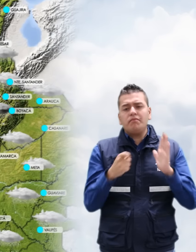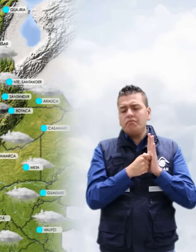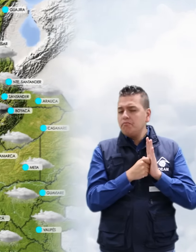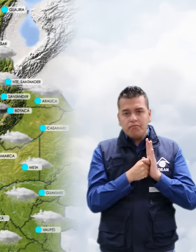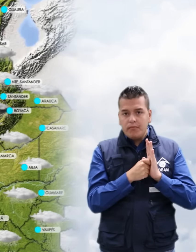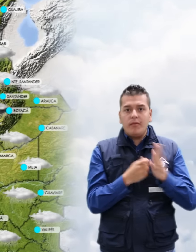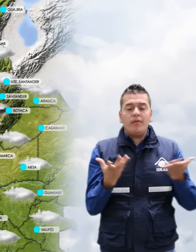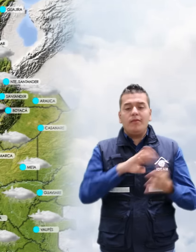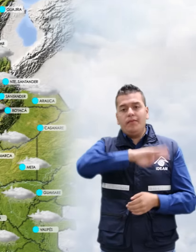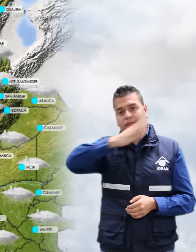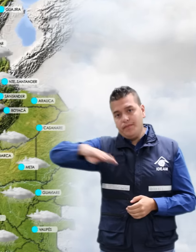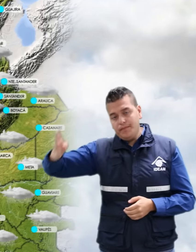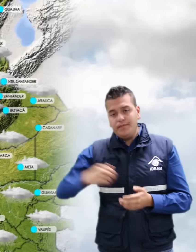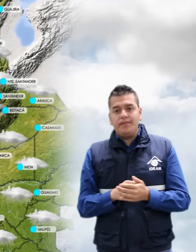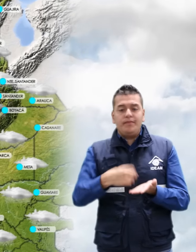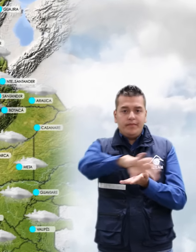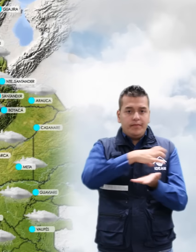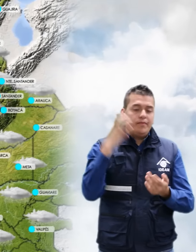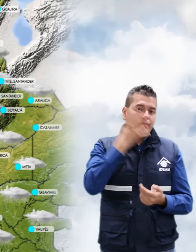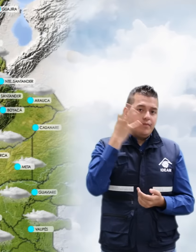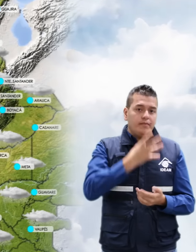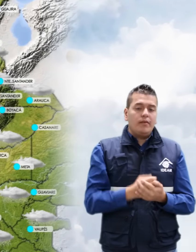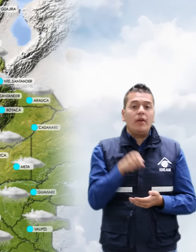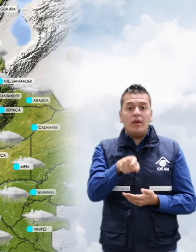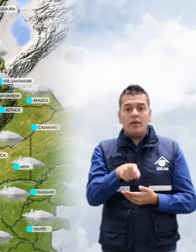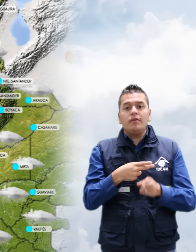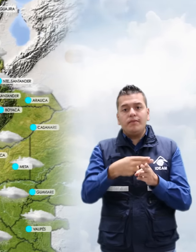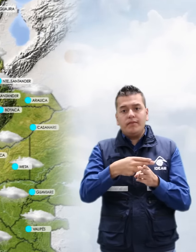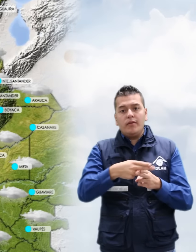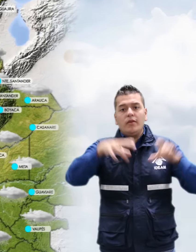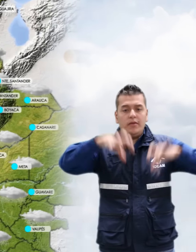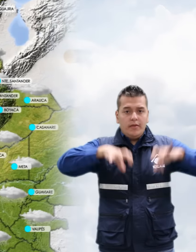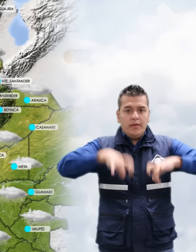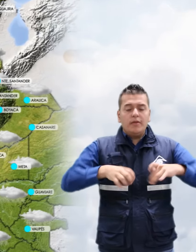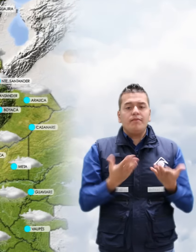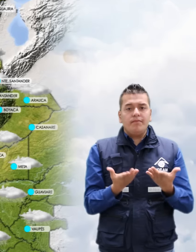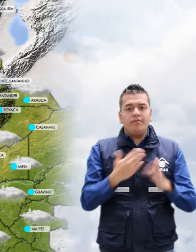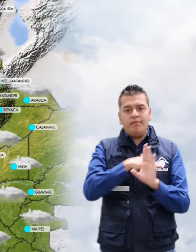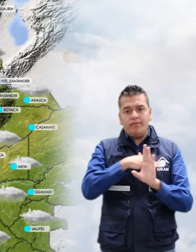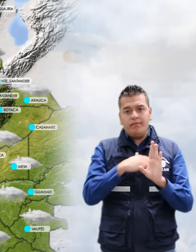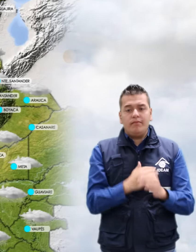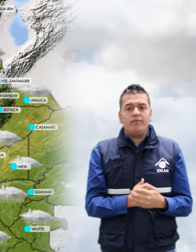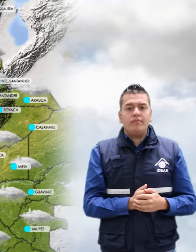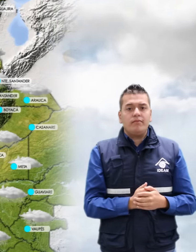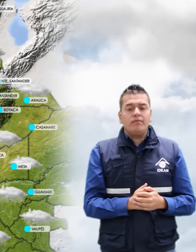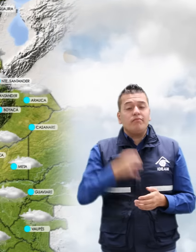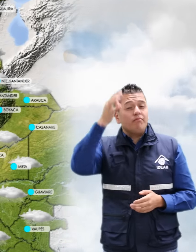sectores de Antioquia y los Santanderes, donde se estiman precipitaciones de carácter moderado. No se descartan